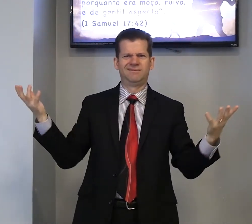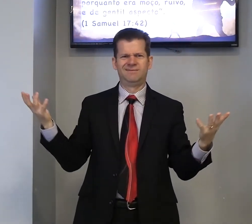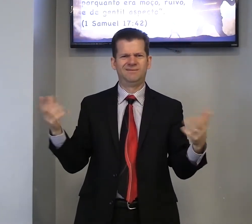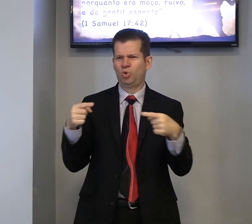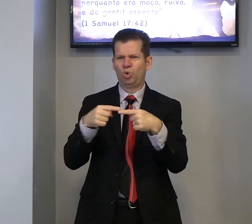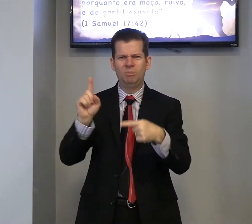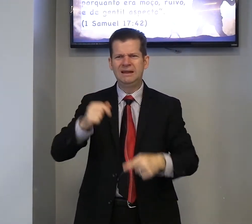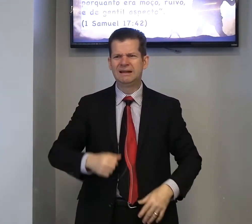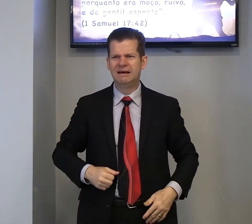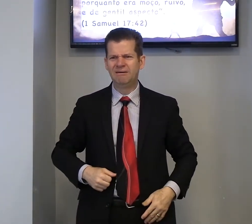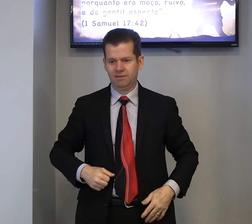combina não?